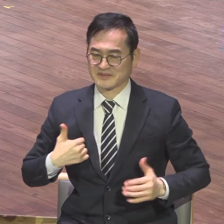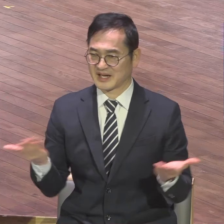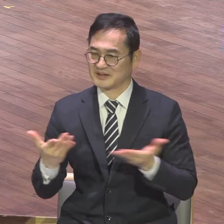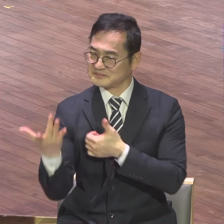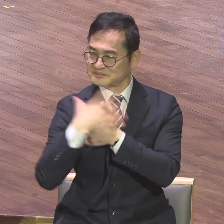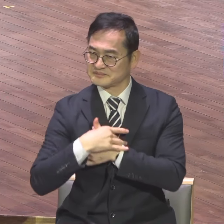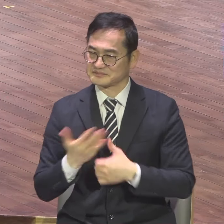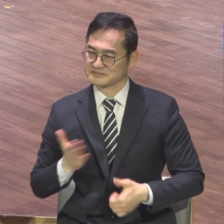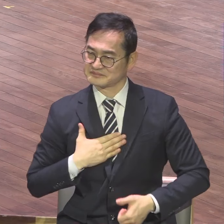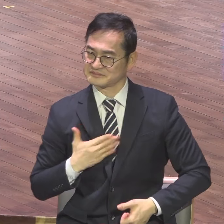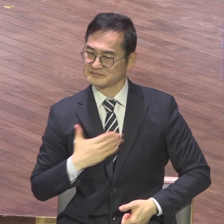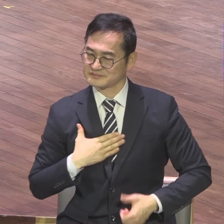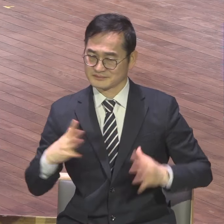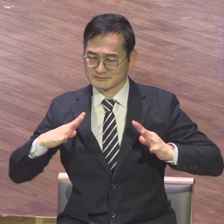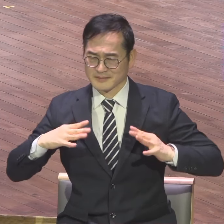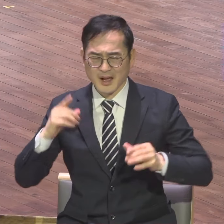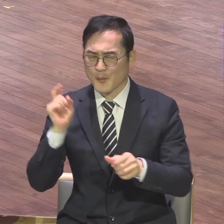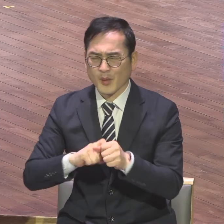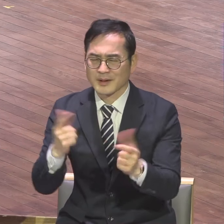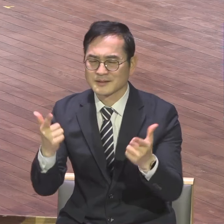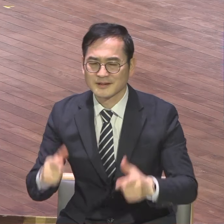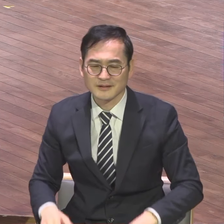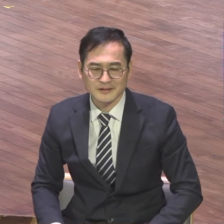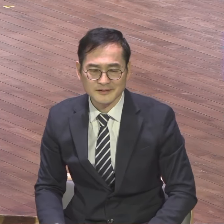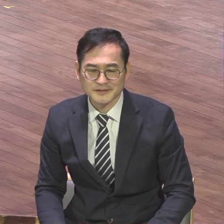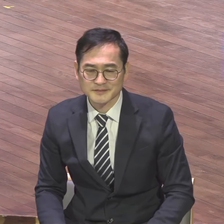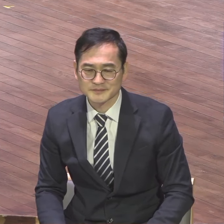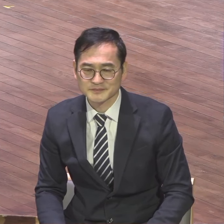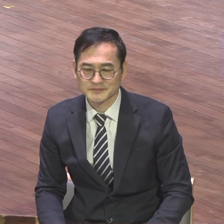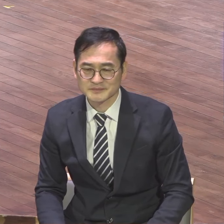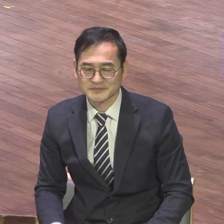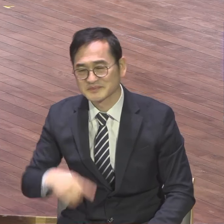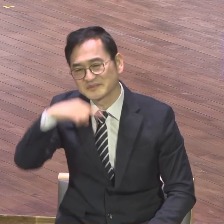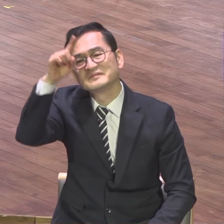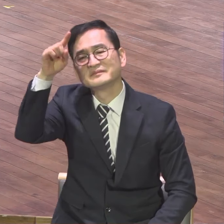다 가짜예요. 사꾼들이에요. 다 영적 사기꾼들이에요.